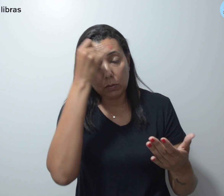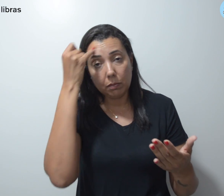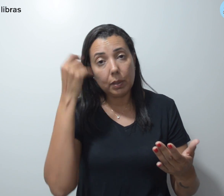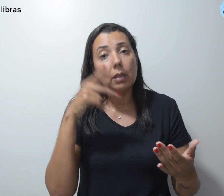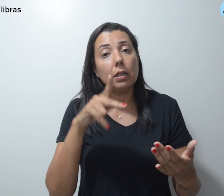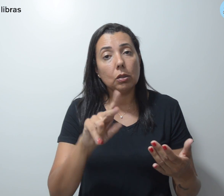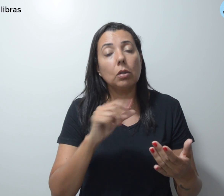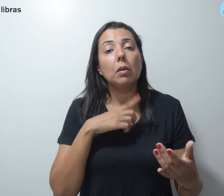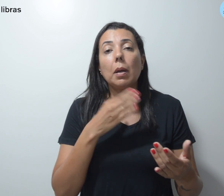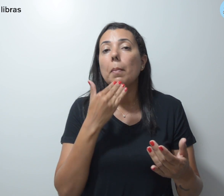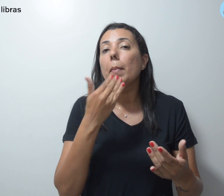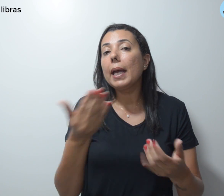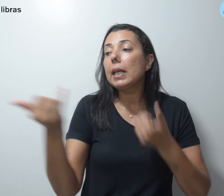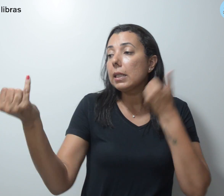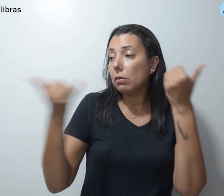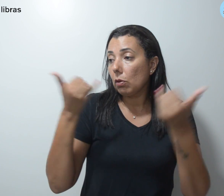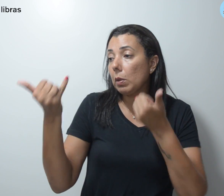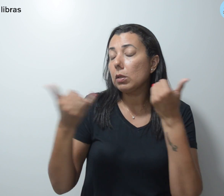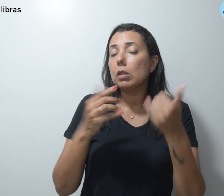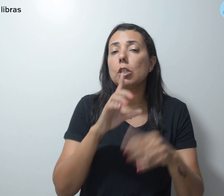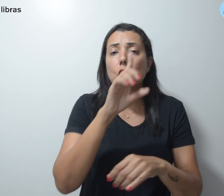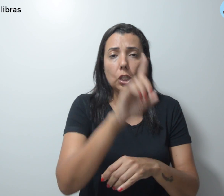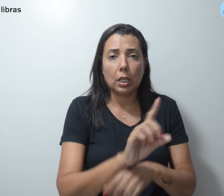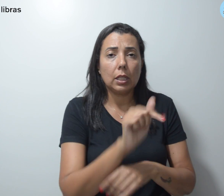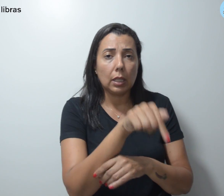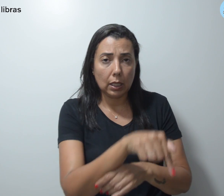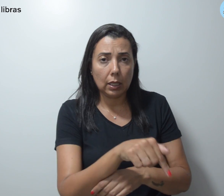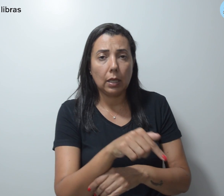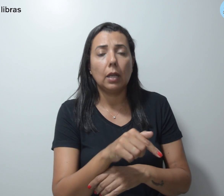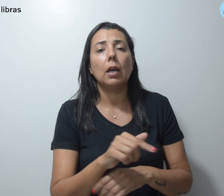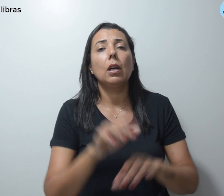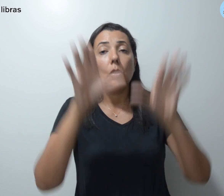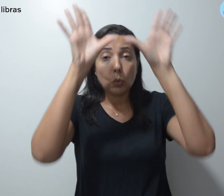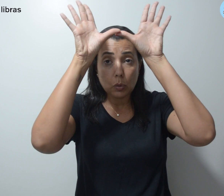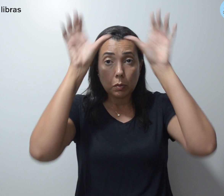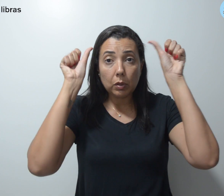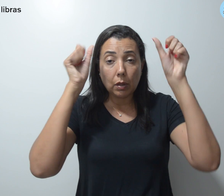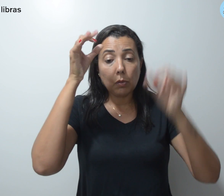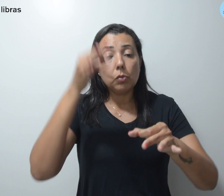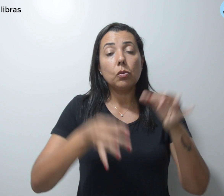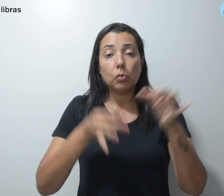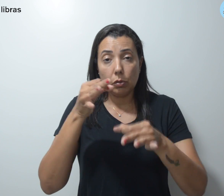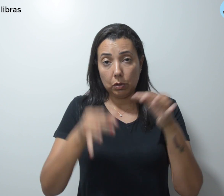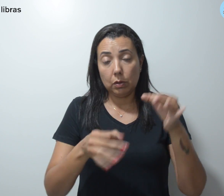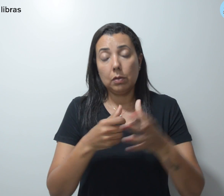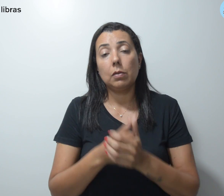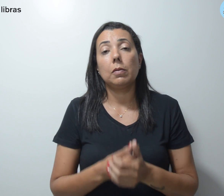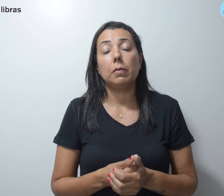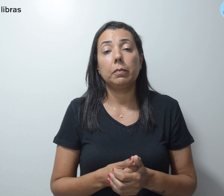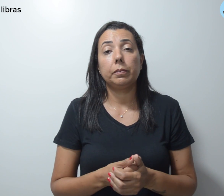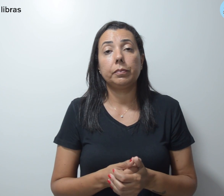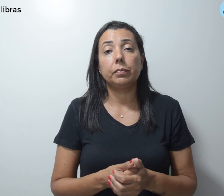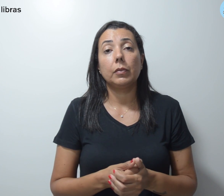peça informações diretamente no Tribunal de Justiça. Leia também.